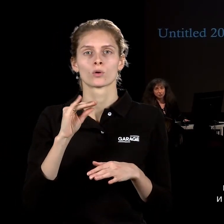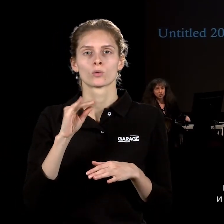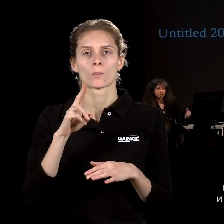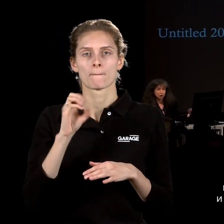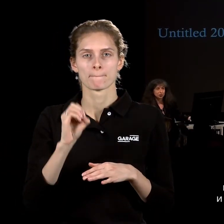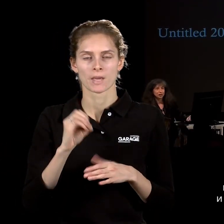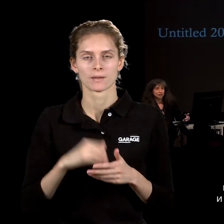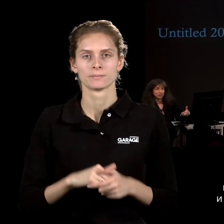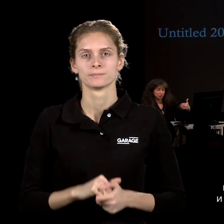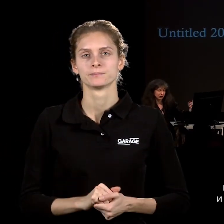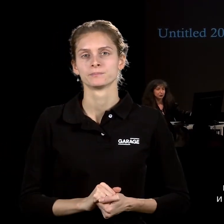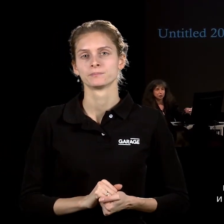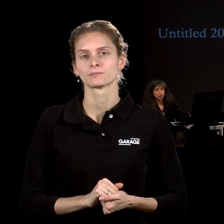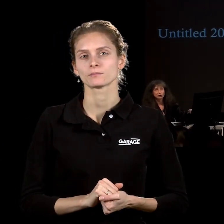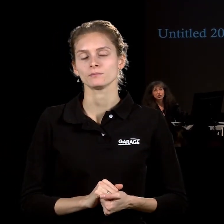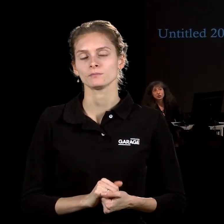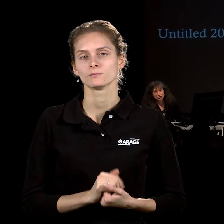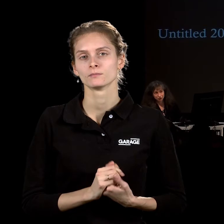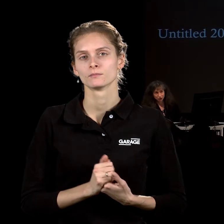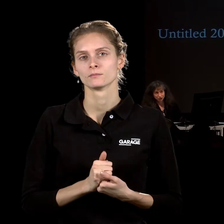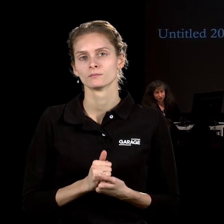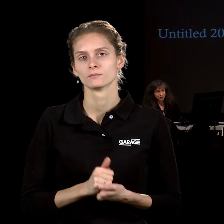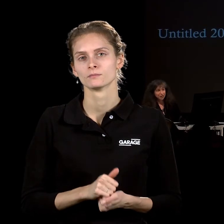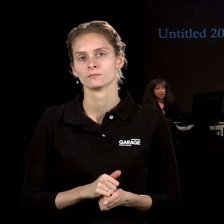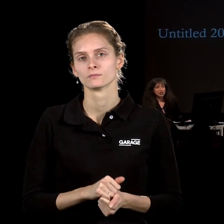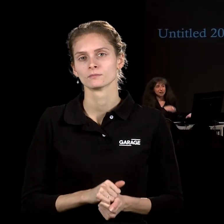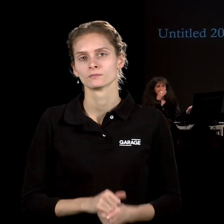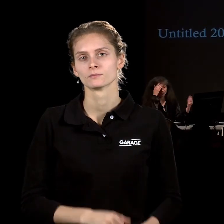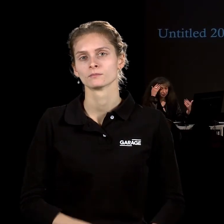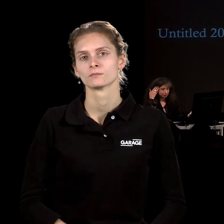-то социальных практик начинает проводить уже как политическое движение.